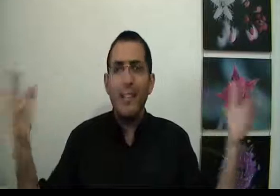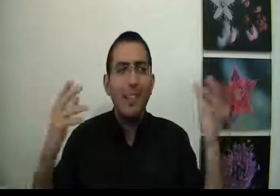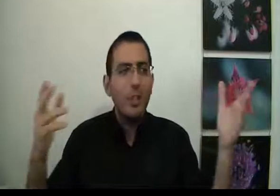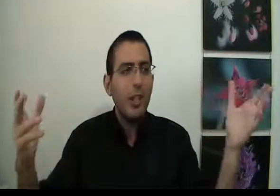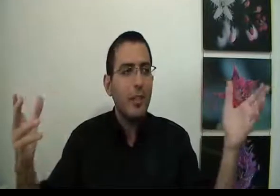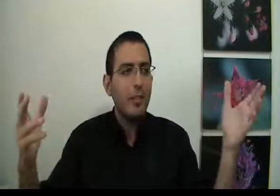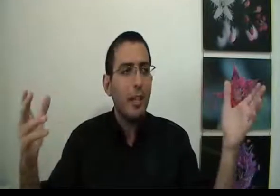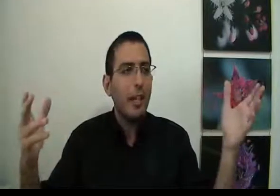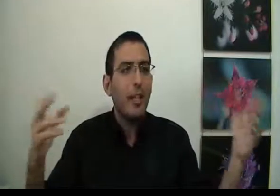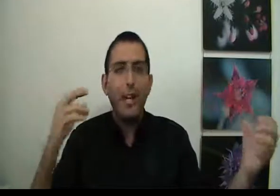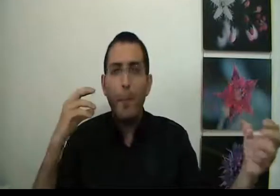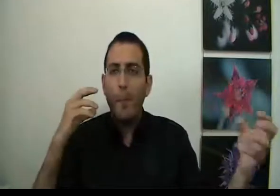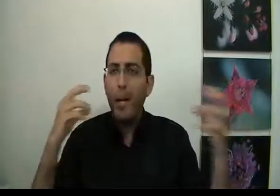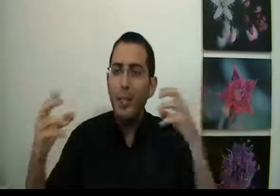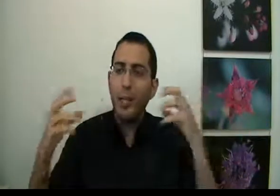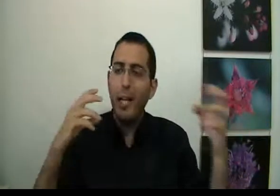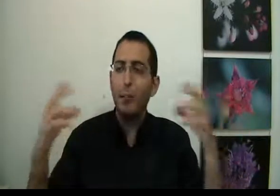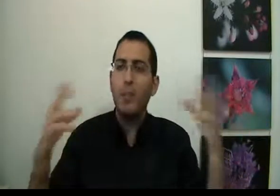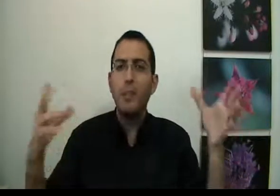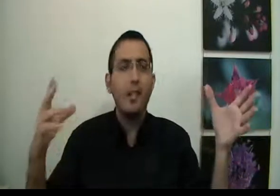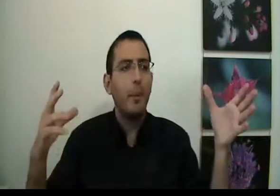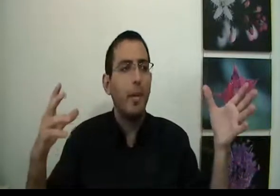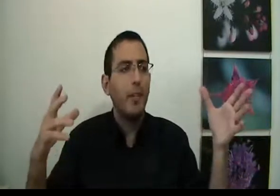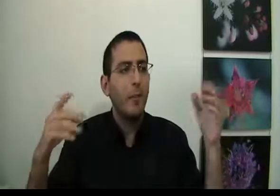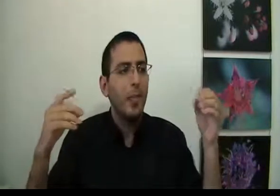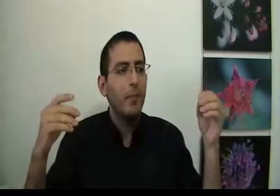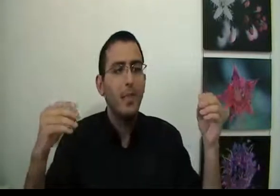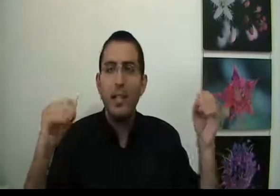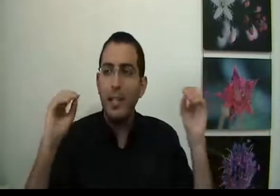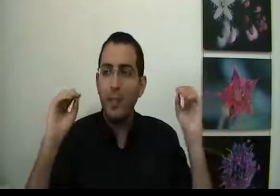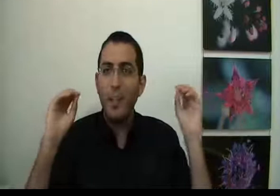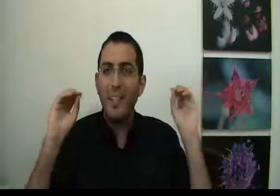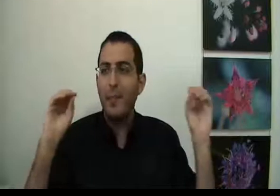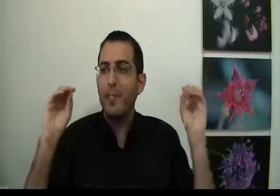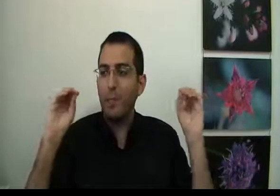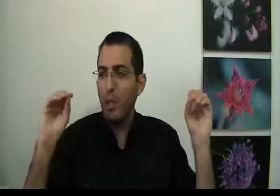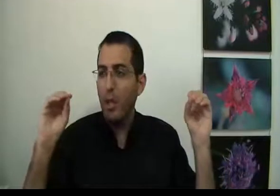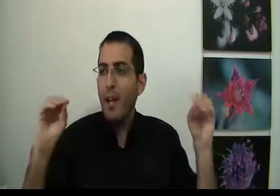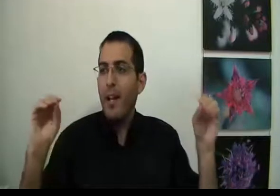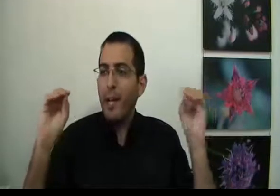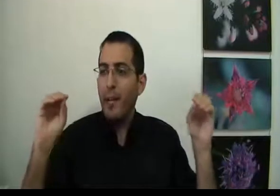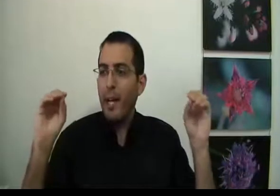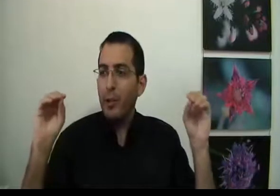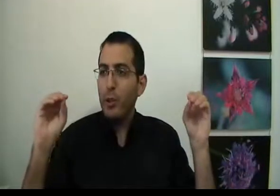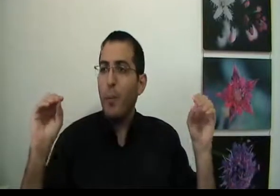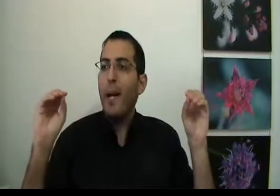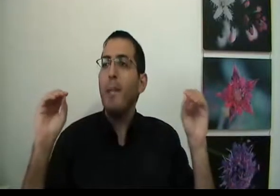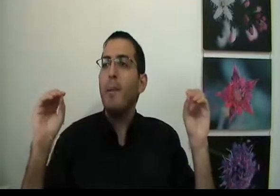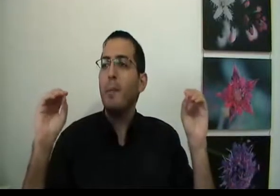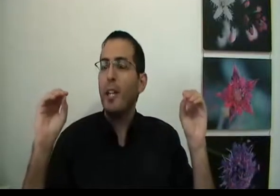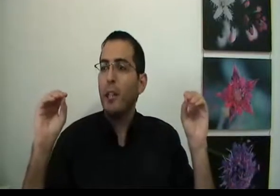אל תשקר את עצמך, כי השקרים יוצרים אצל אדם פחדים ובן אדם צריך להיות אמיתי עם עצמו לגבי הרגשות שלו, מה אני באמת מרגיש?